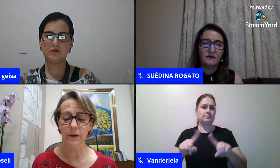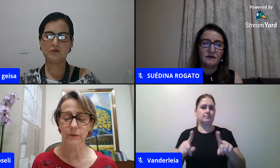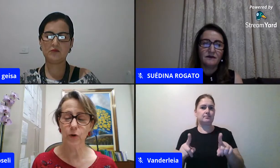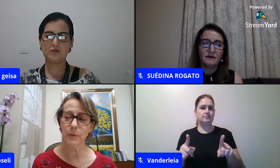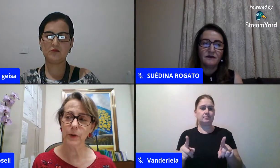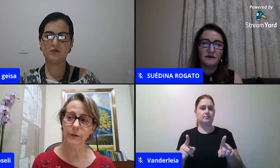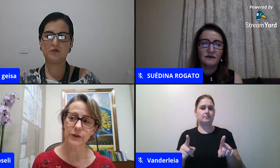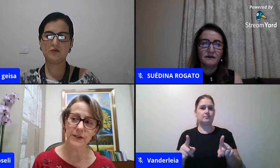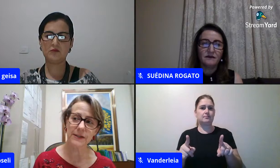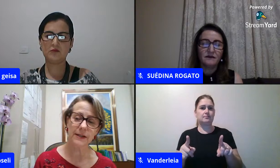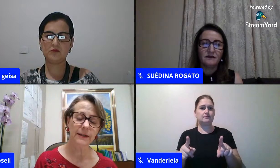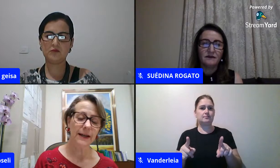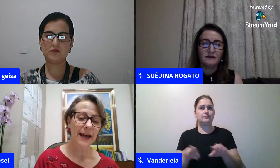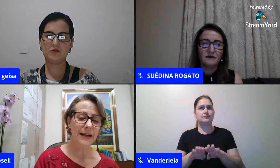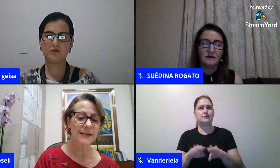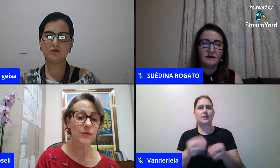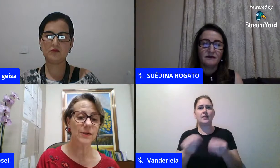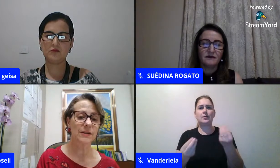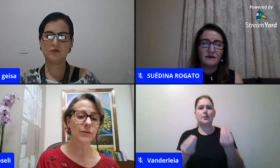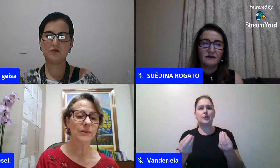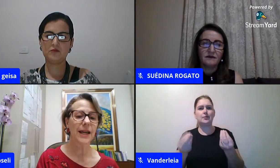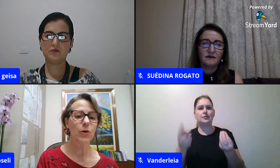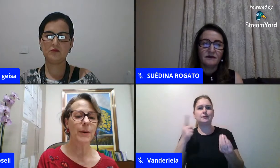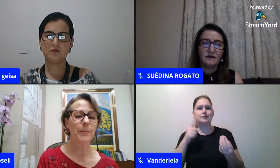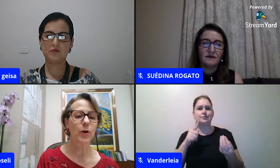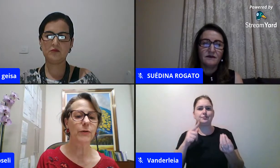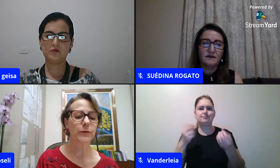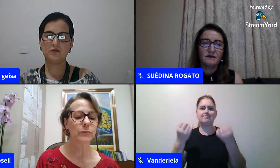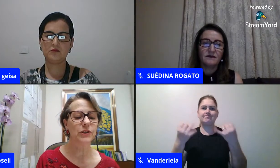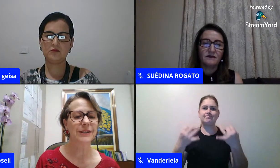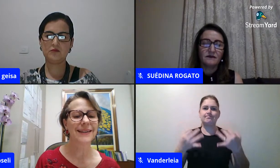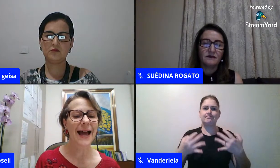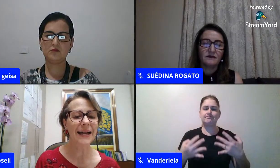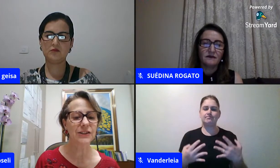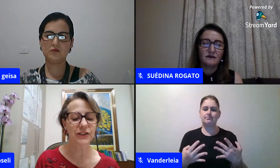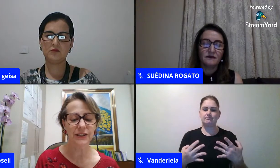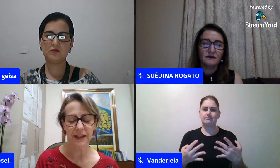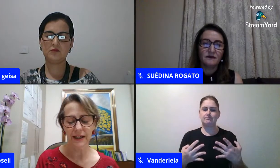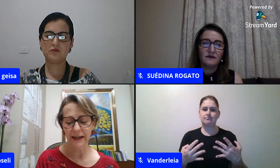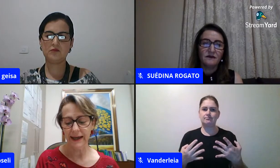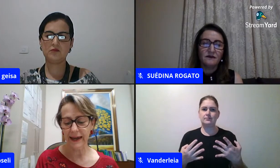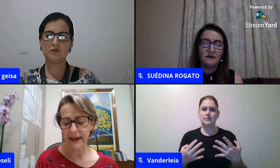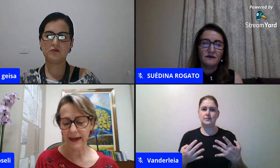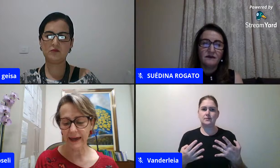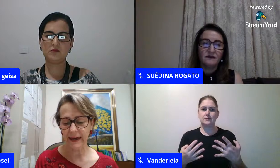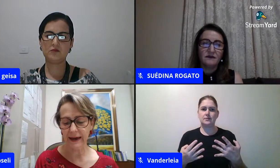como que eu vou dizer elas não não têm uma profundidade